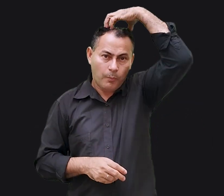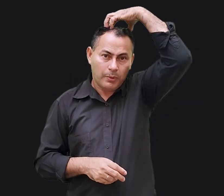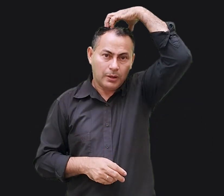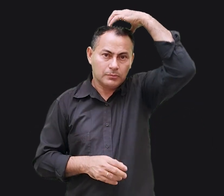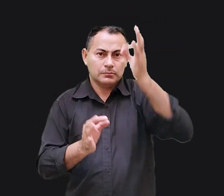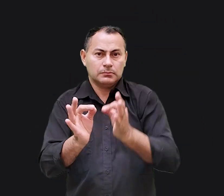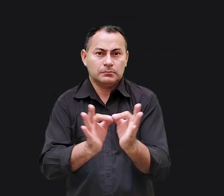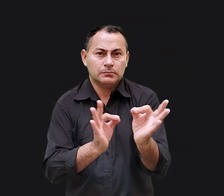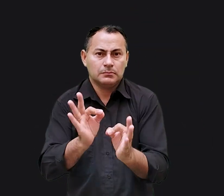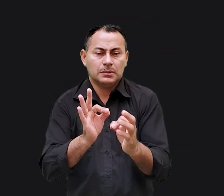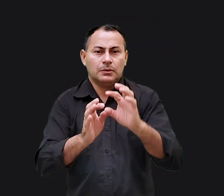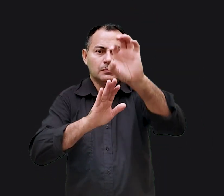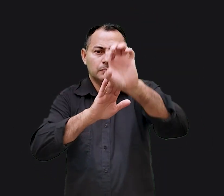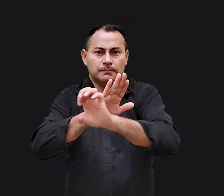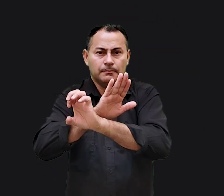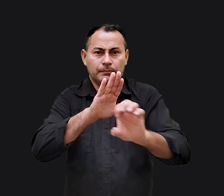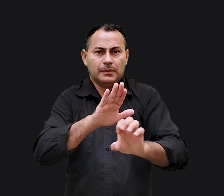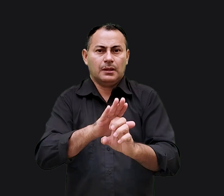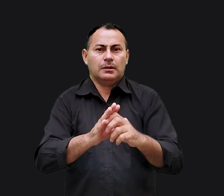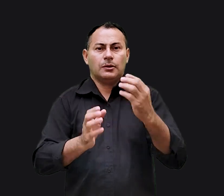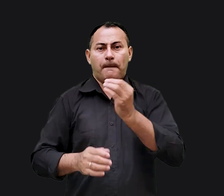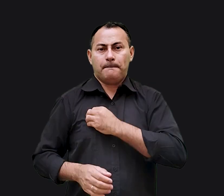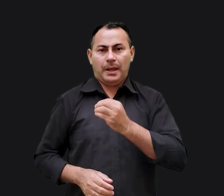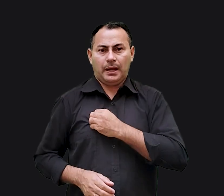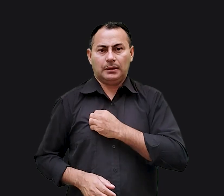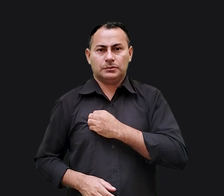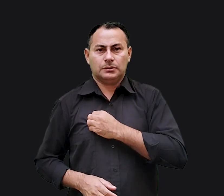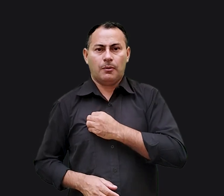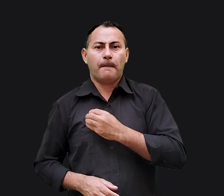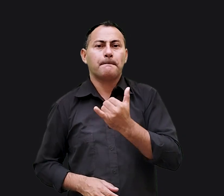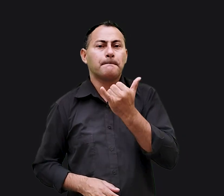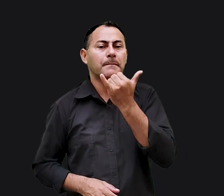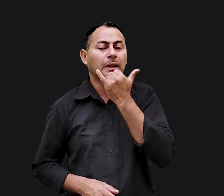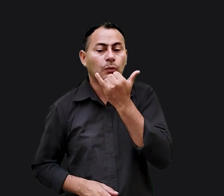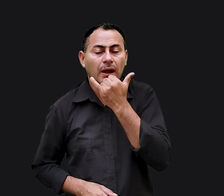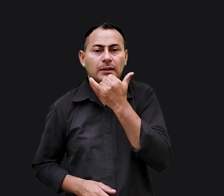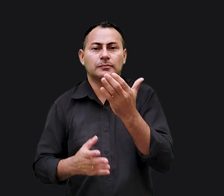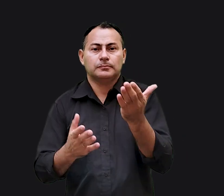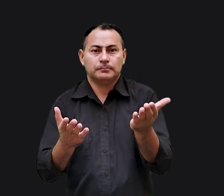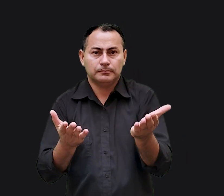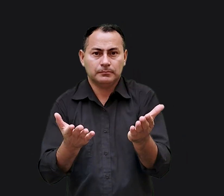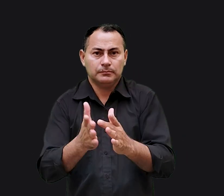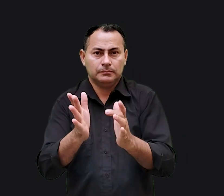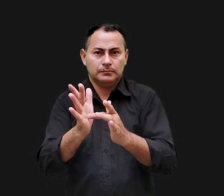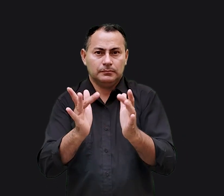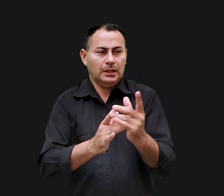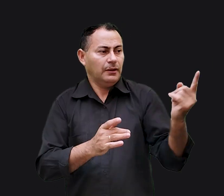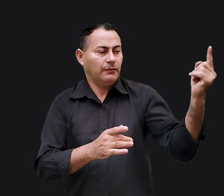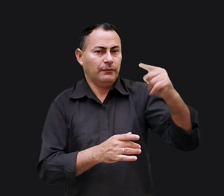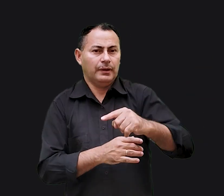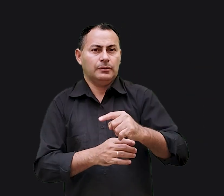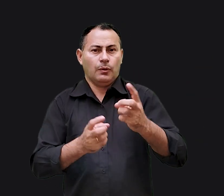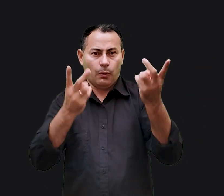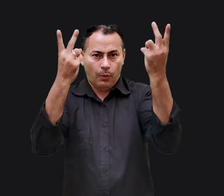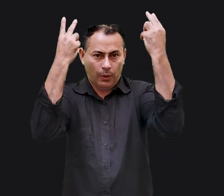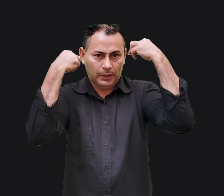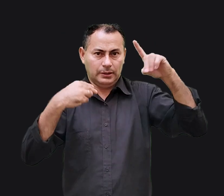culpa, então sua solução que está no seu evangelho é os seus pecados estão perdoados. Como Jesus veio como